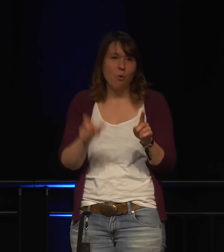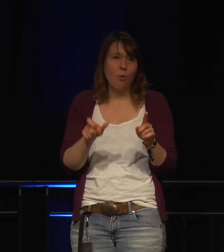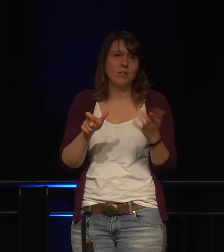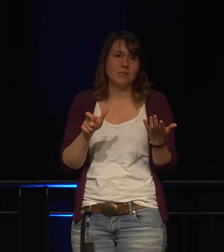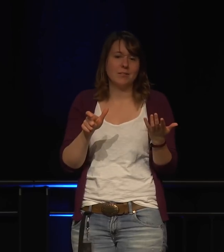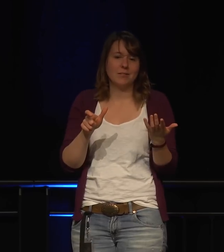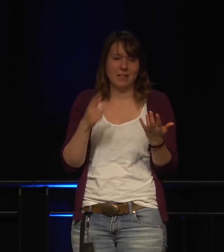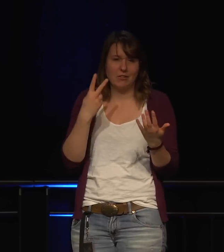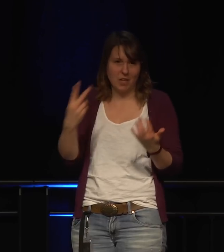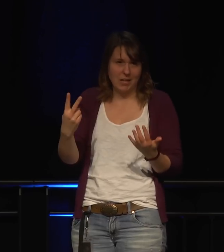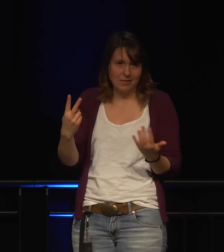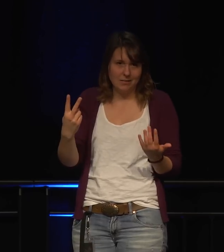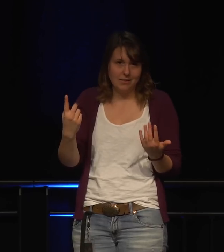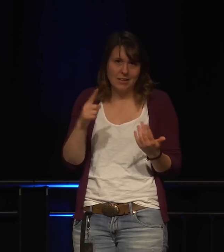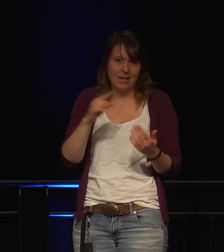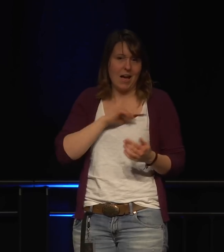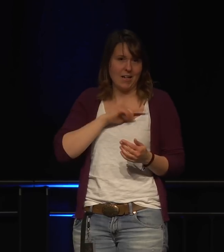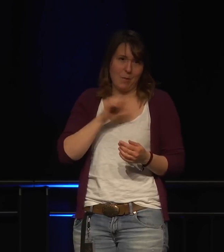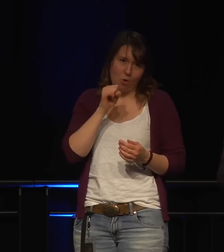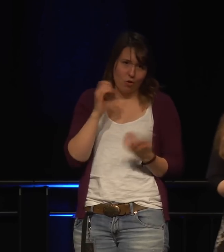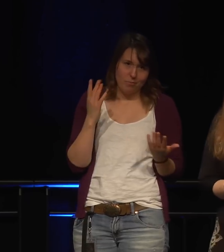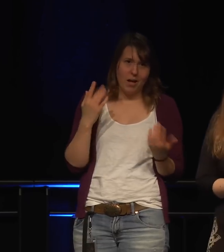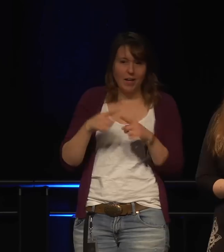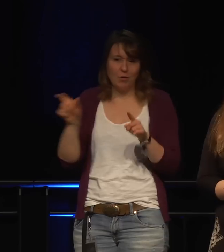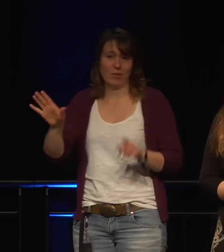hacken und das landete dann ganz woanders, als es hätte landen sollen.